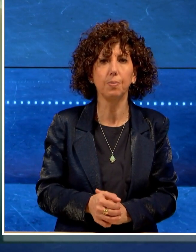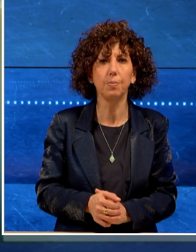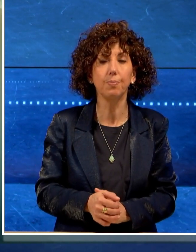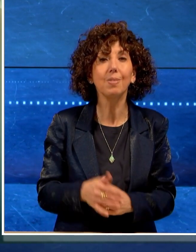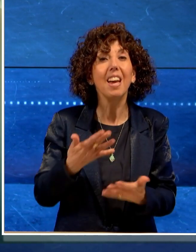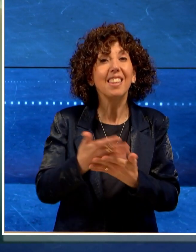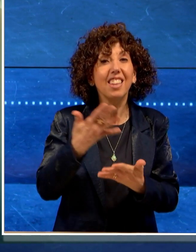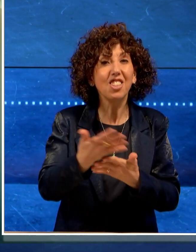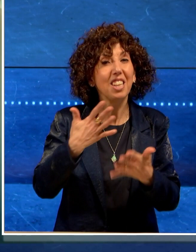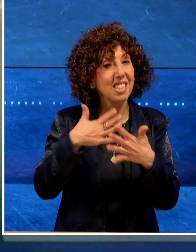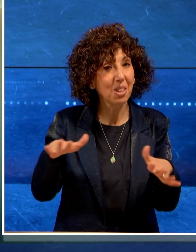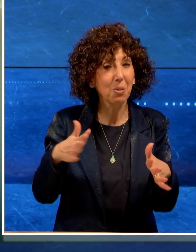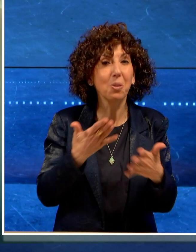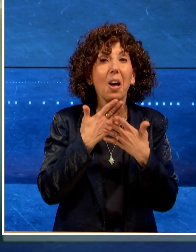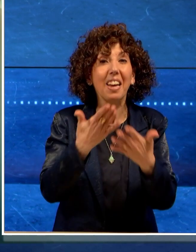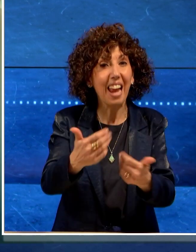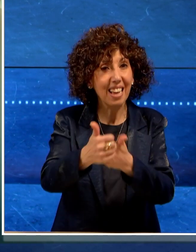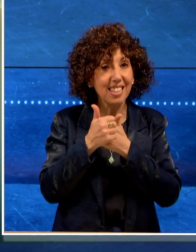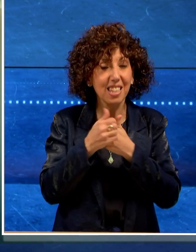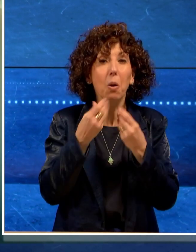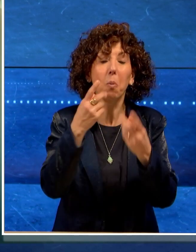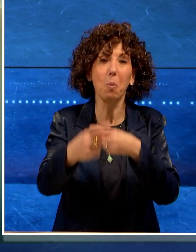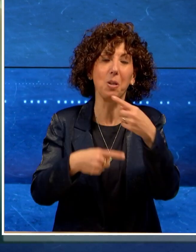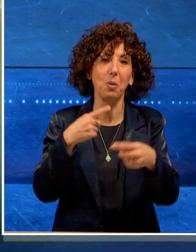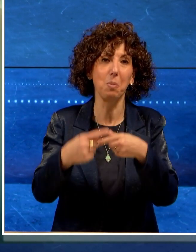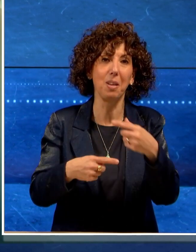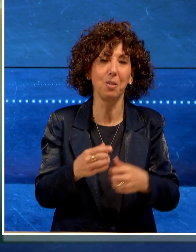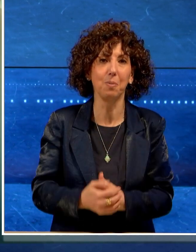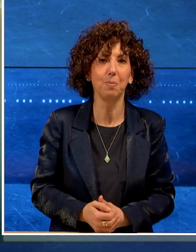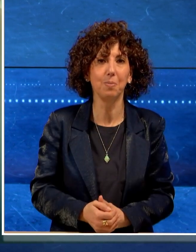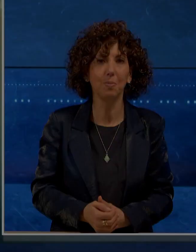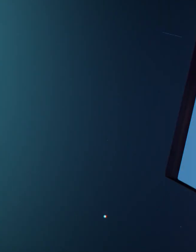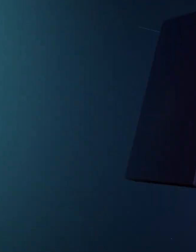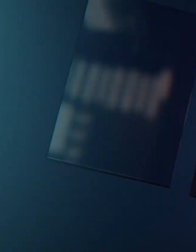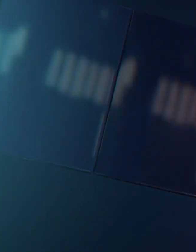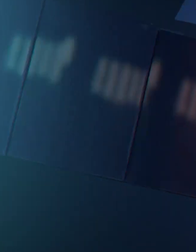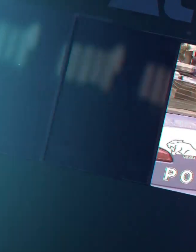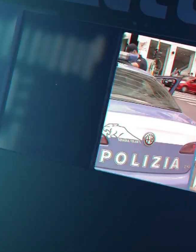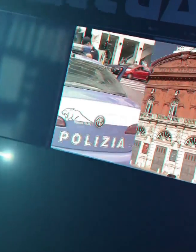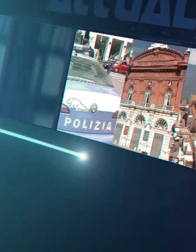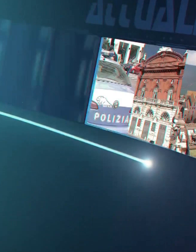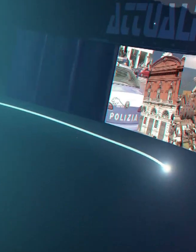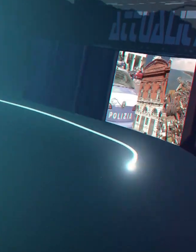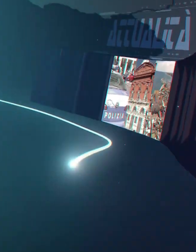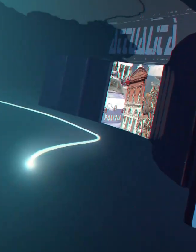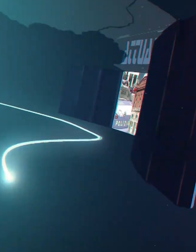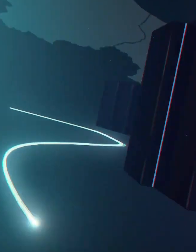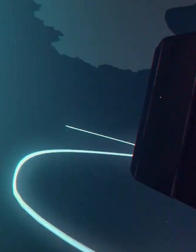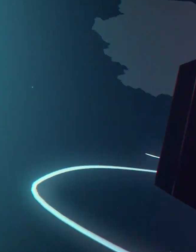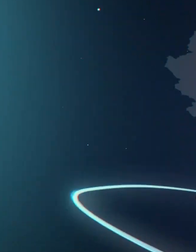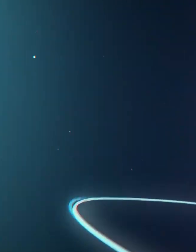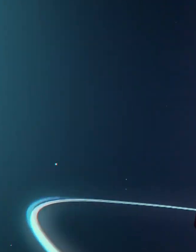E con il Tg Disse è tutto grazie per averci seguito buon proseguimento. Grazie. Grazie.